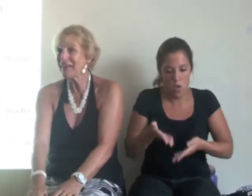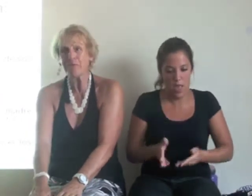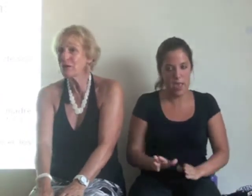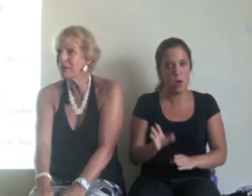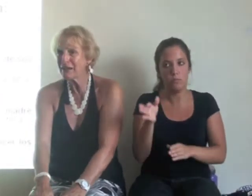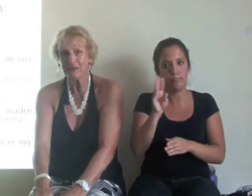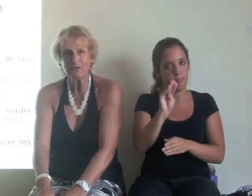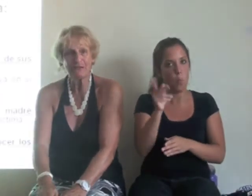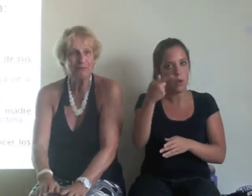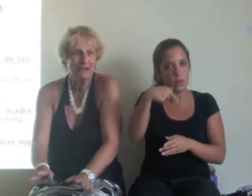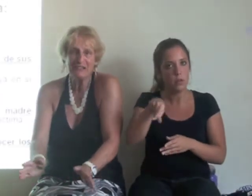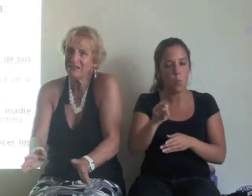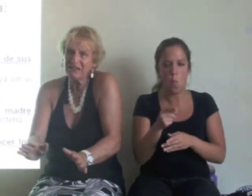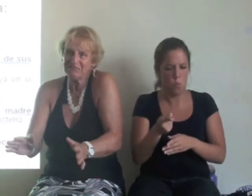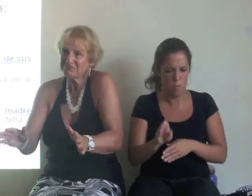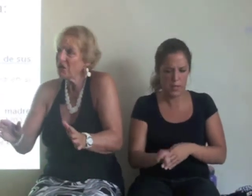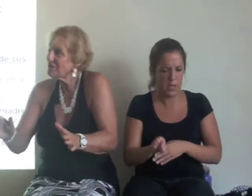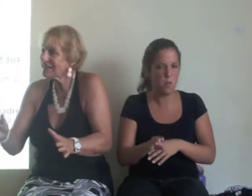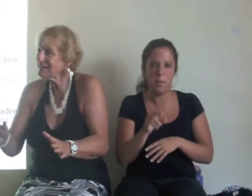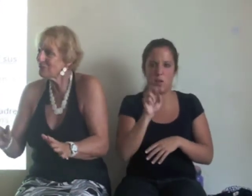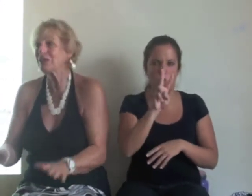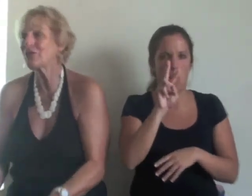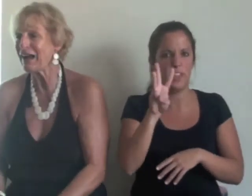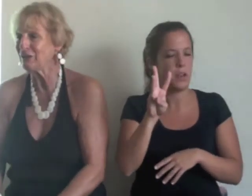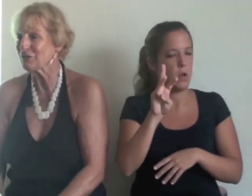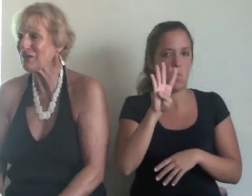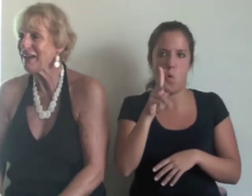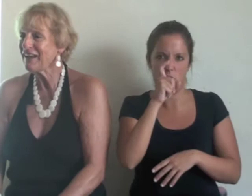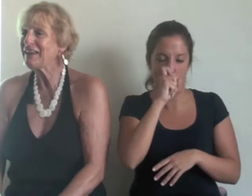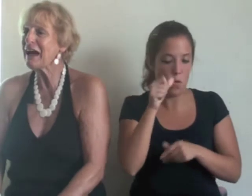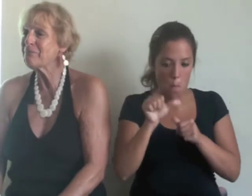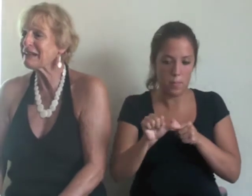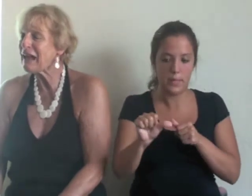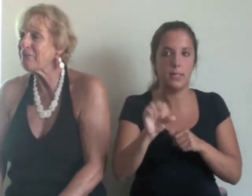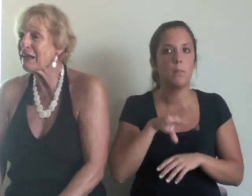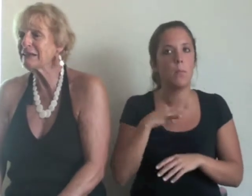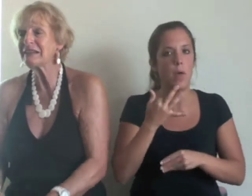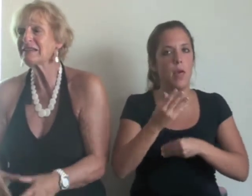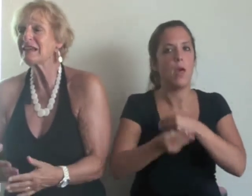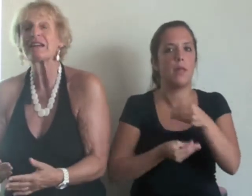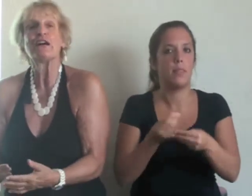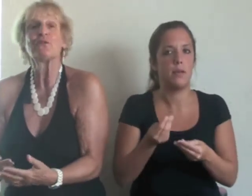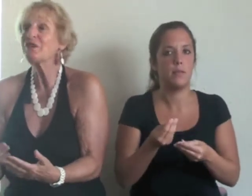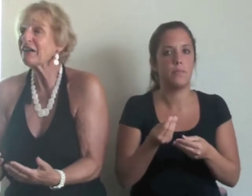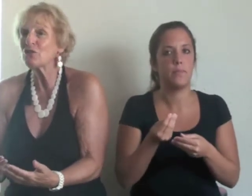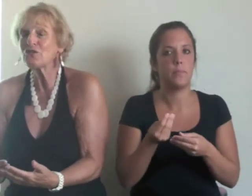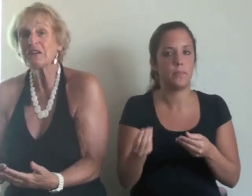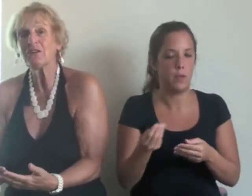ya muy pequeños, a partir de 2, 3, 4 años. Y aparte de ser un diagnóstico,